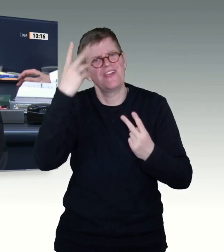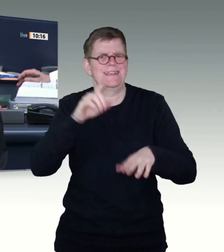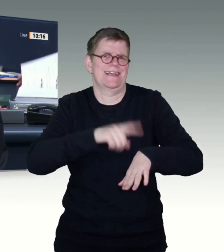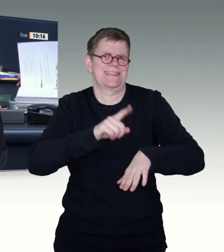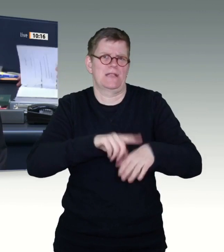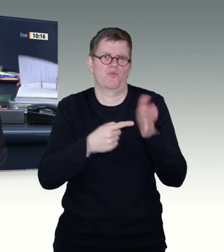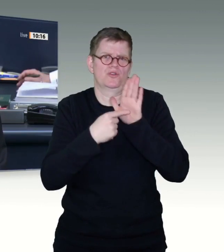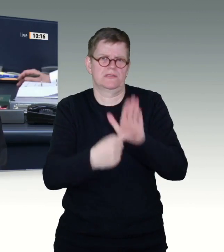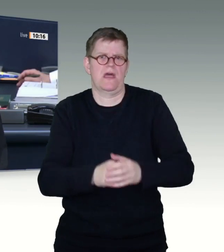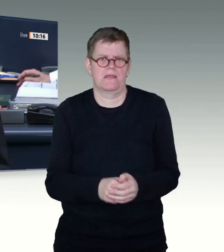gezielt voranbringen.